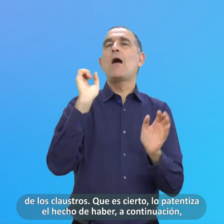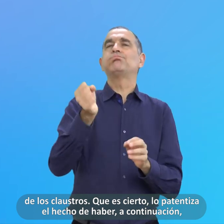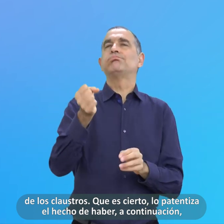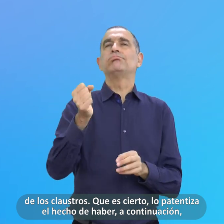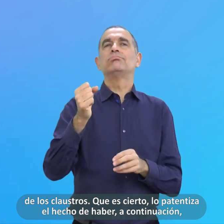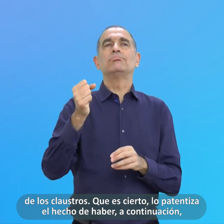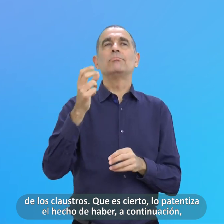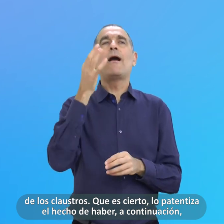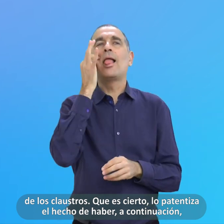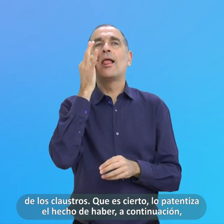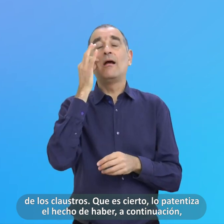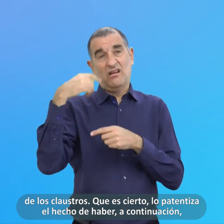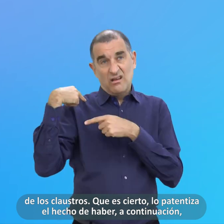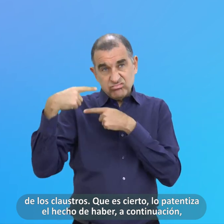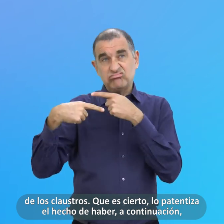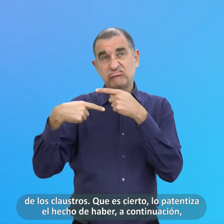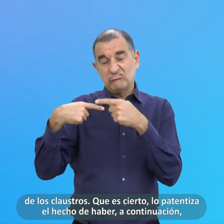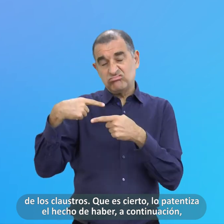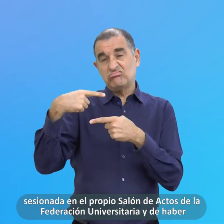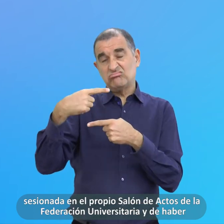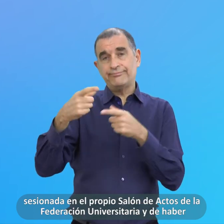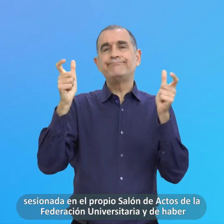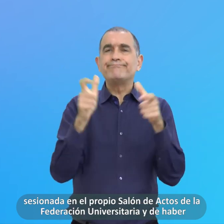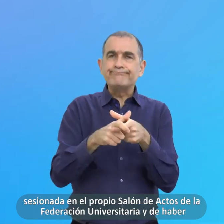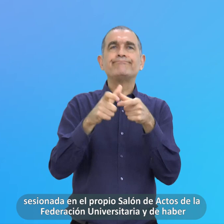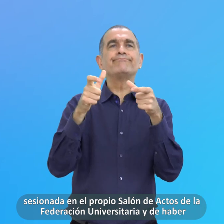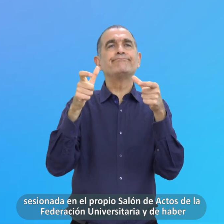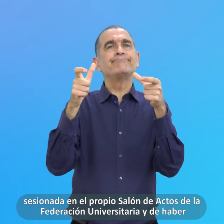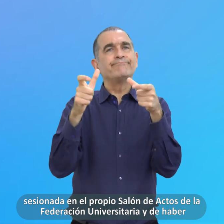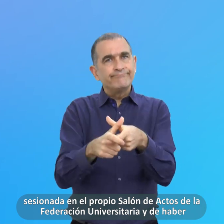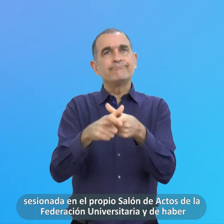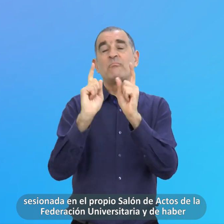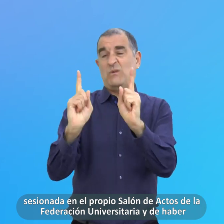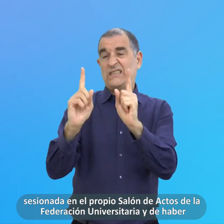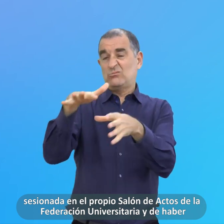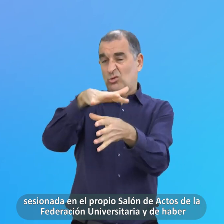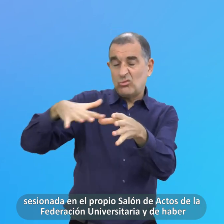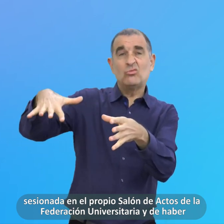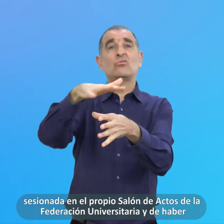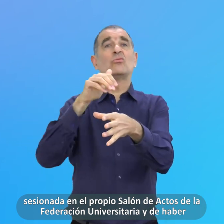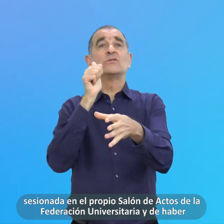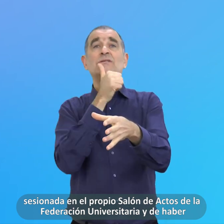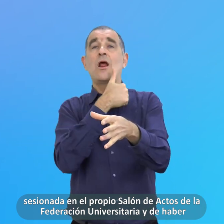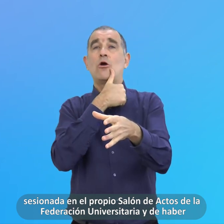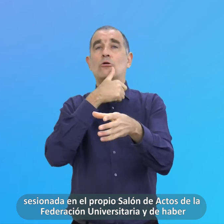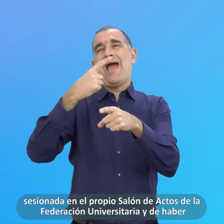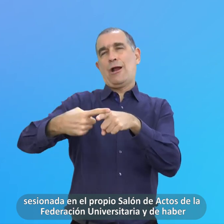Continuación Sesionado En El Propio Salón De Actos De La